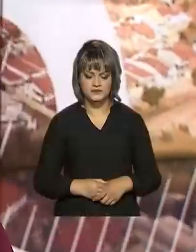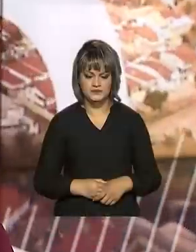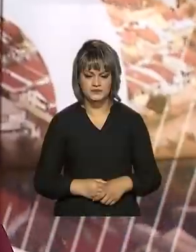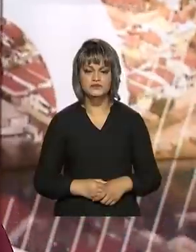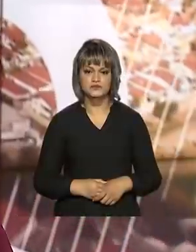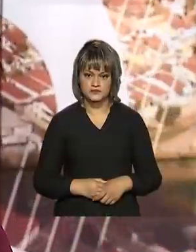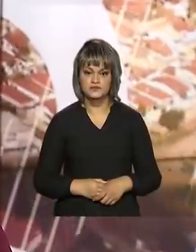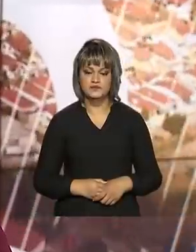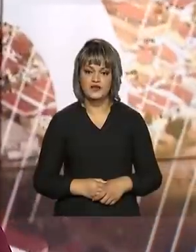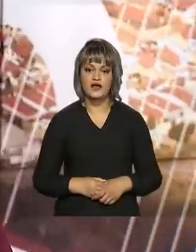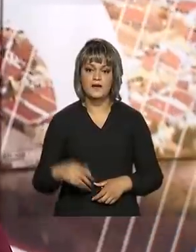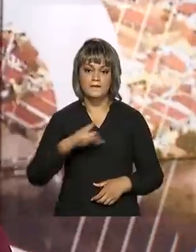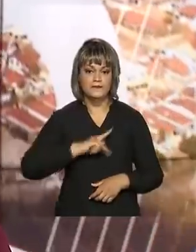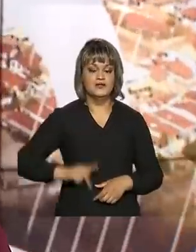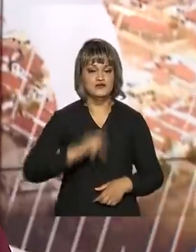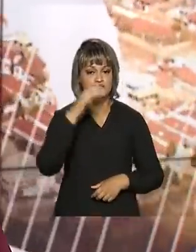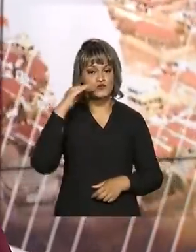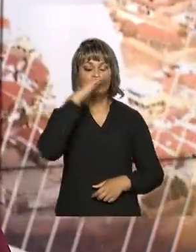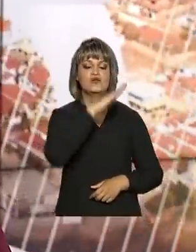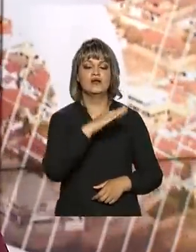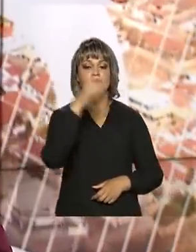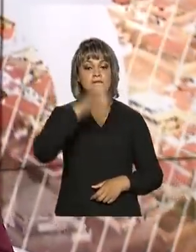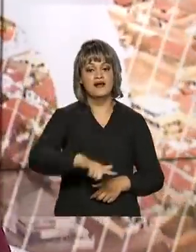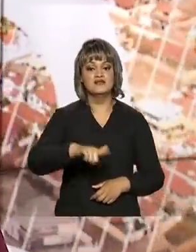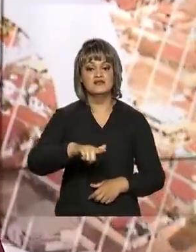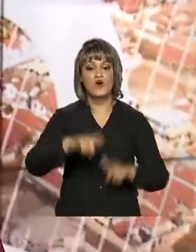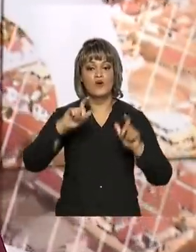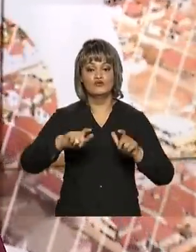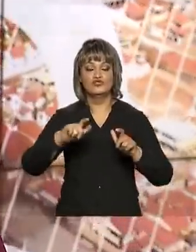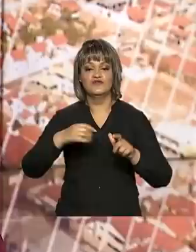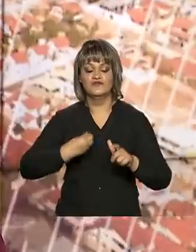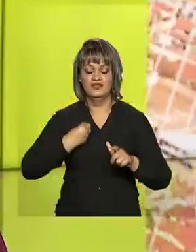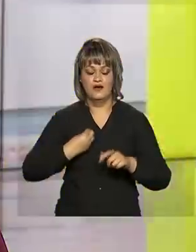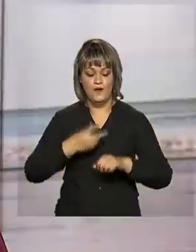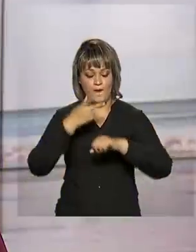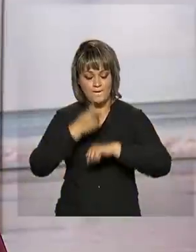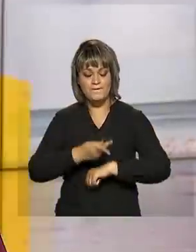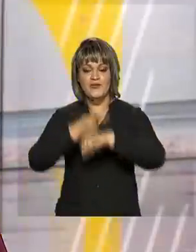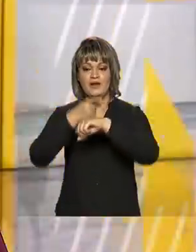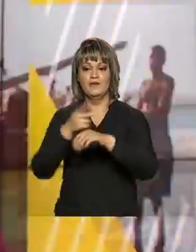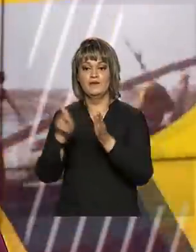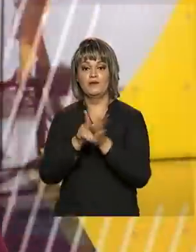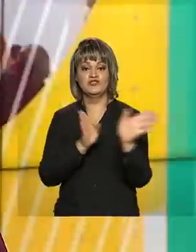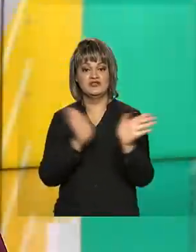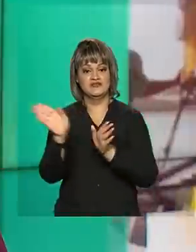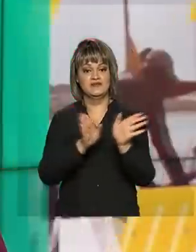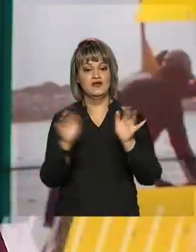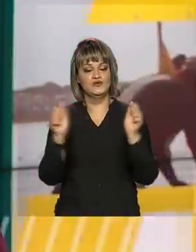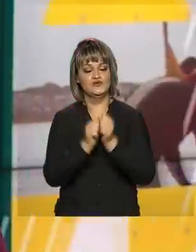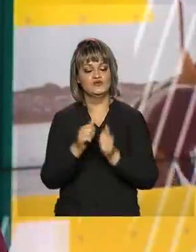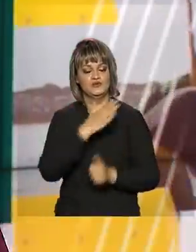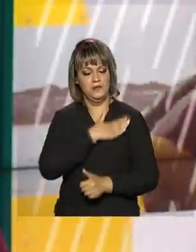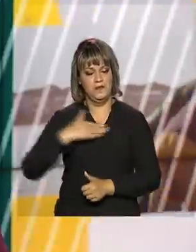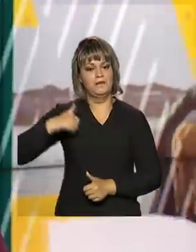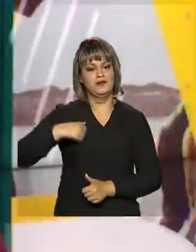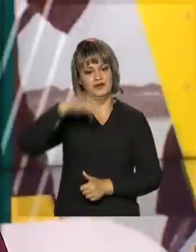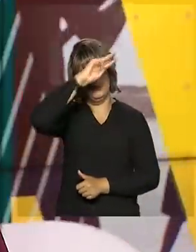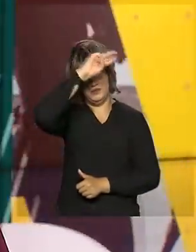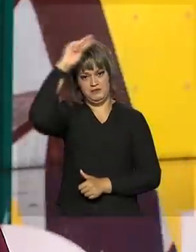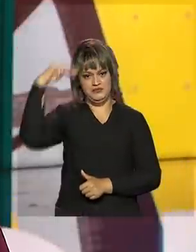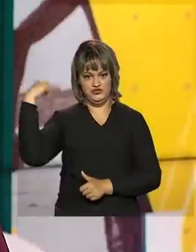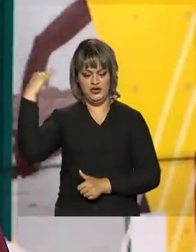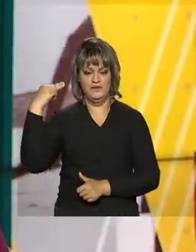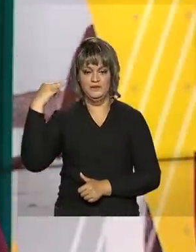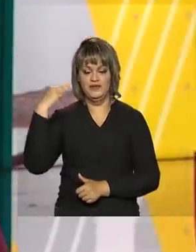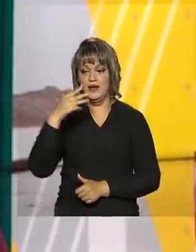E o presidente Jair Bolsonaro também participou da entrega do Prêmio de Acessibilidade, juntamente com a primeira-dama Michele Bolsonaro.